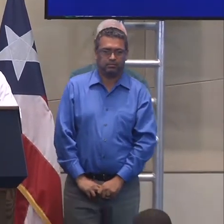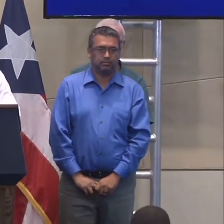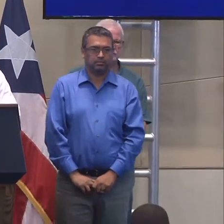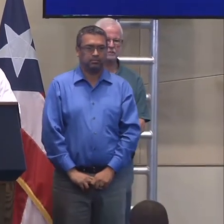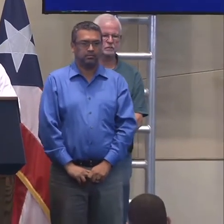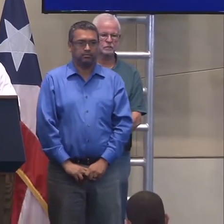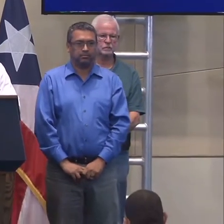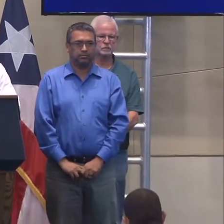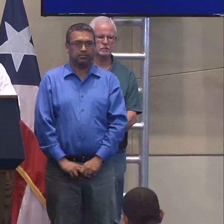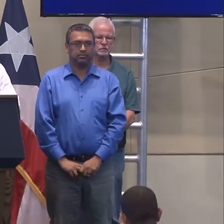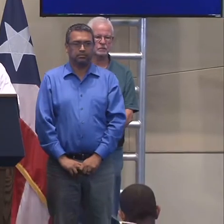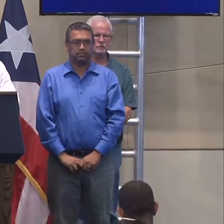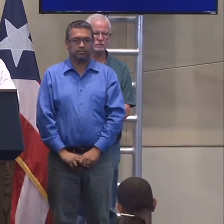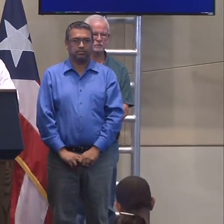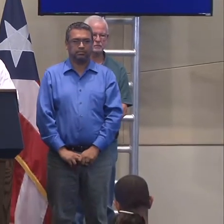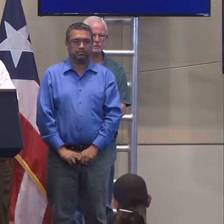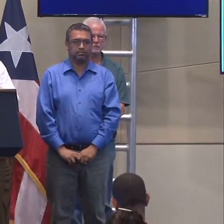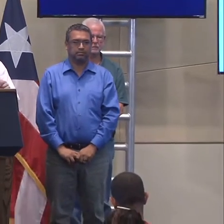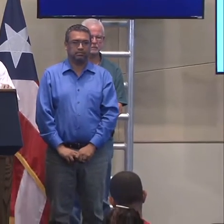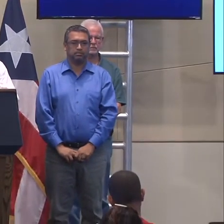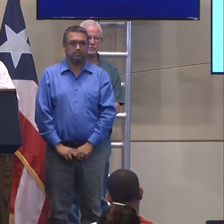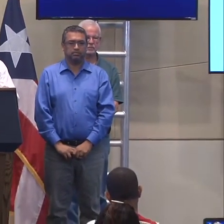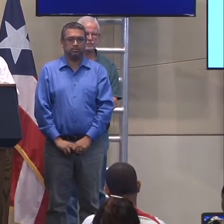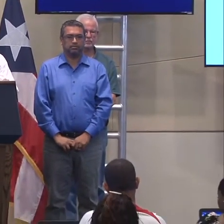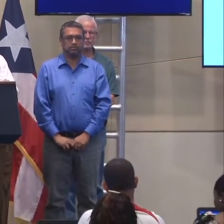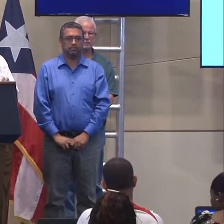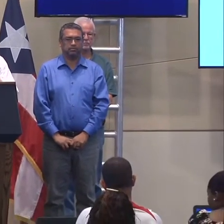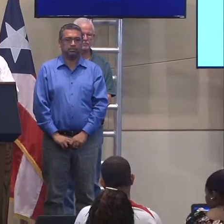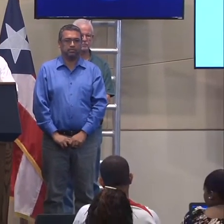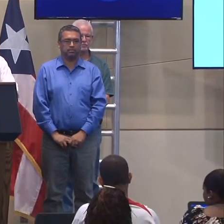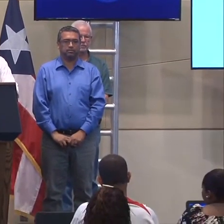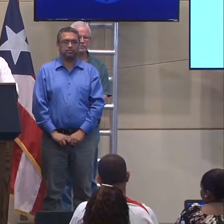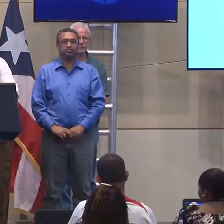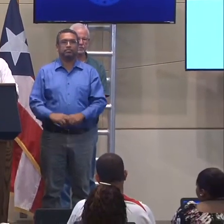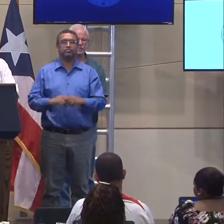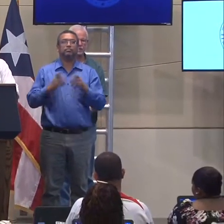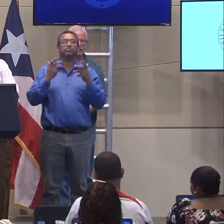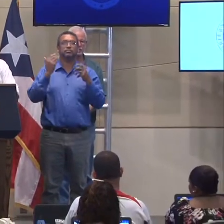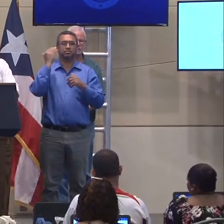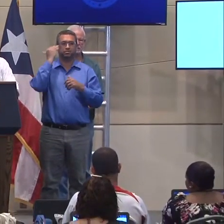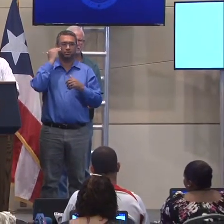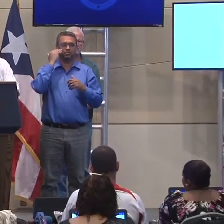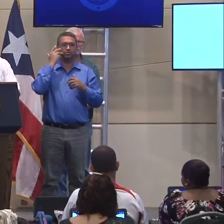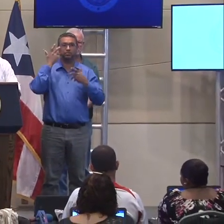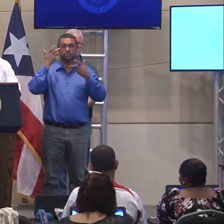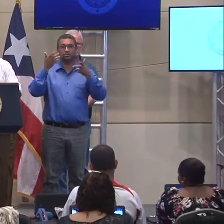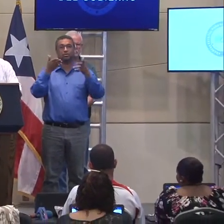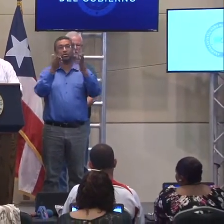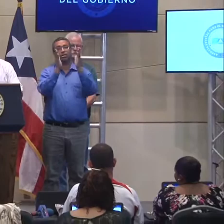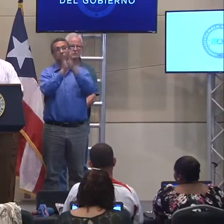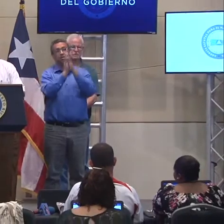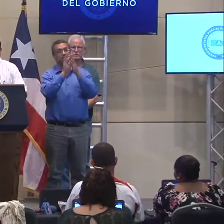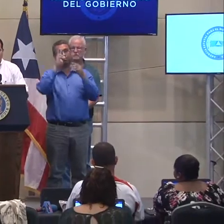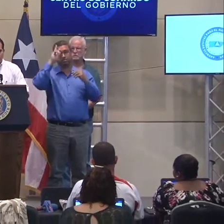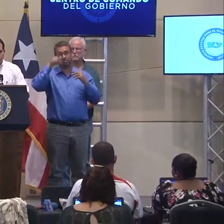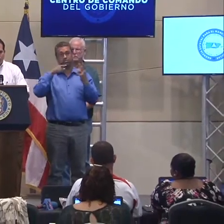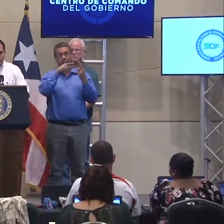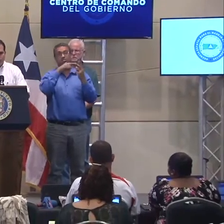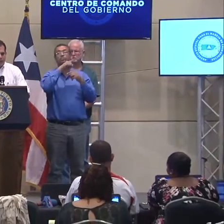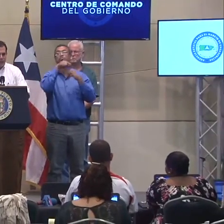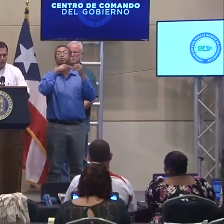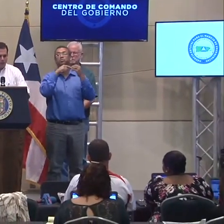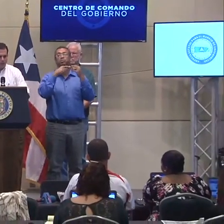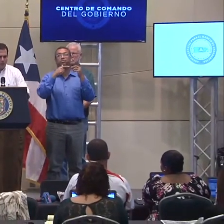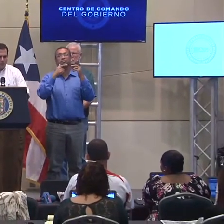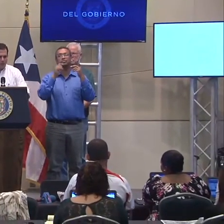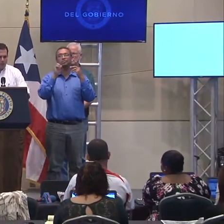le hicieron al vicepresidente. Quisiera saber si se le solicitó alguna moratoria con relación a las leyes de cabotaje. No, no se le